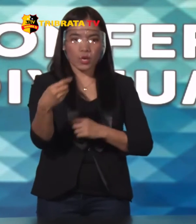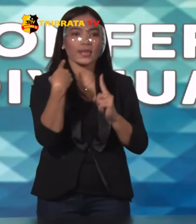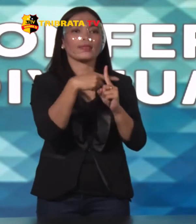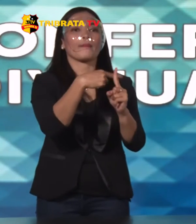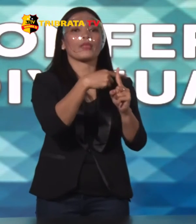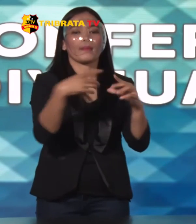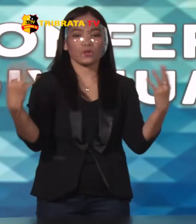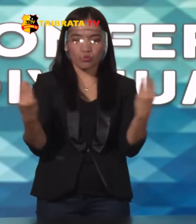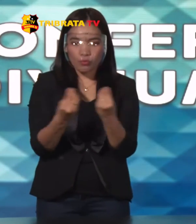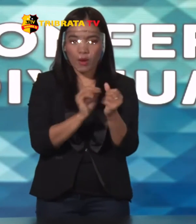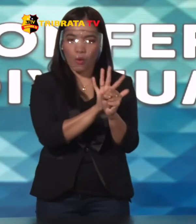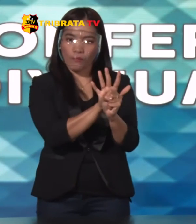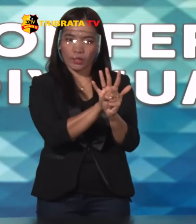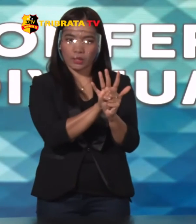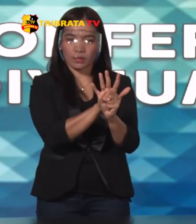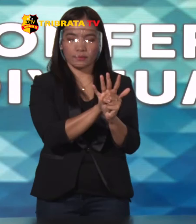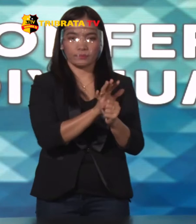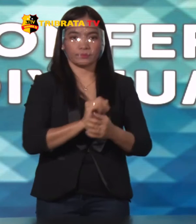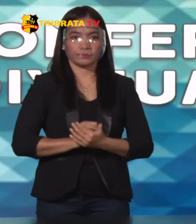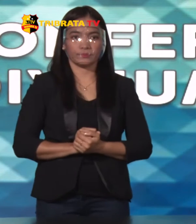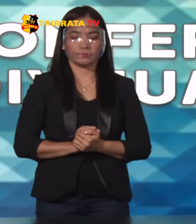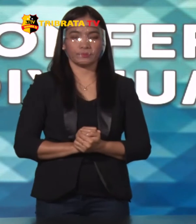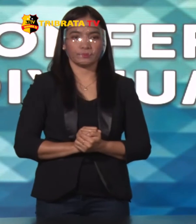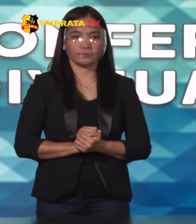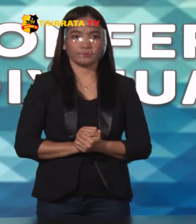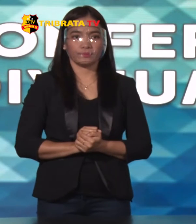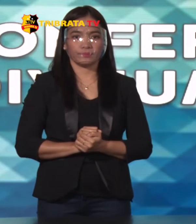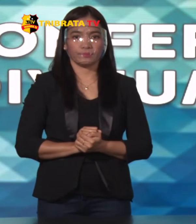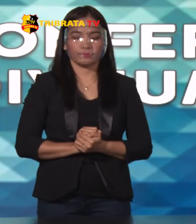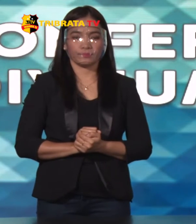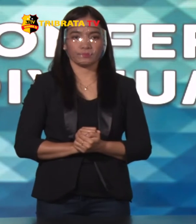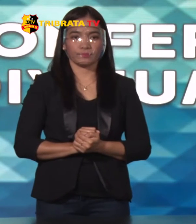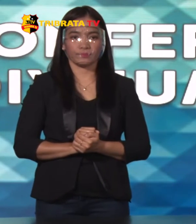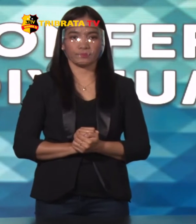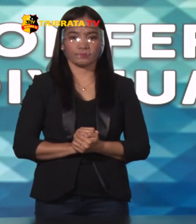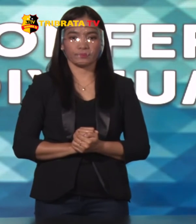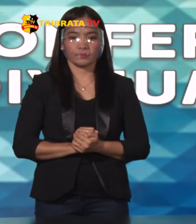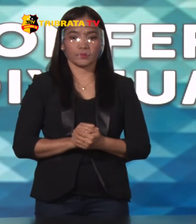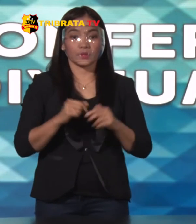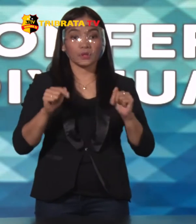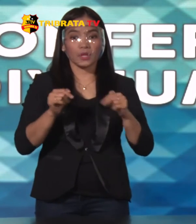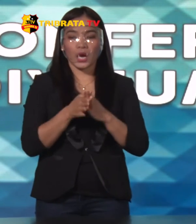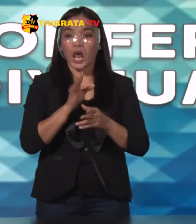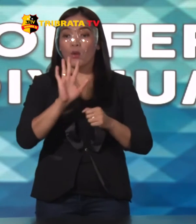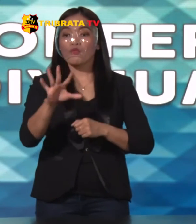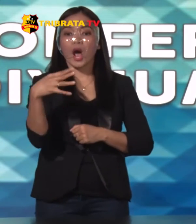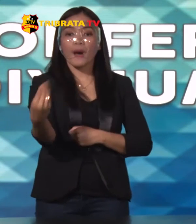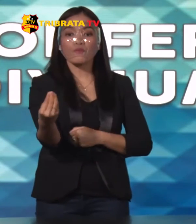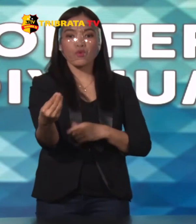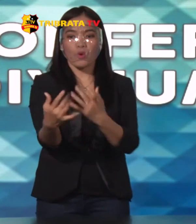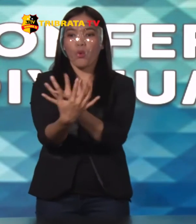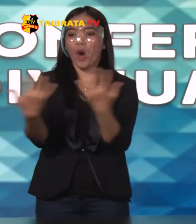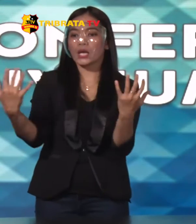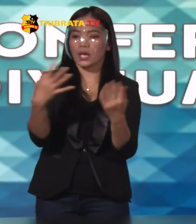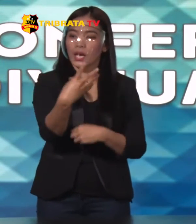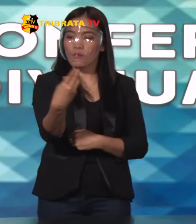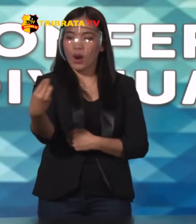daripada Warga masyarakat yang terinfeksi virus